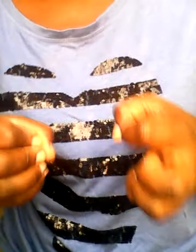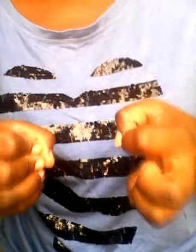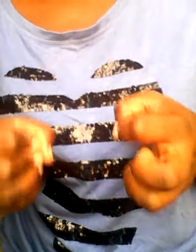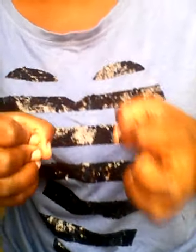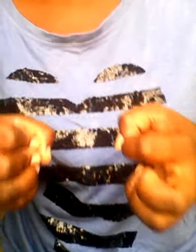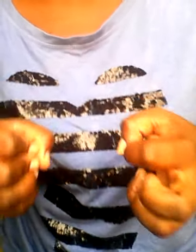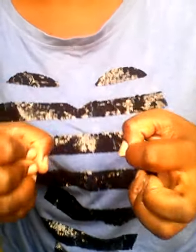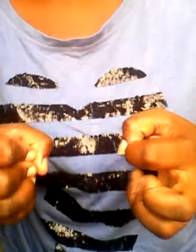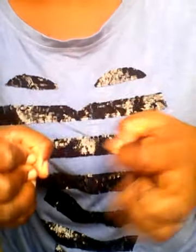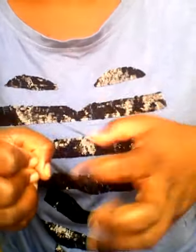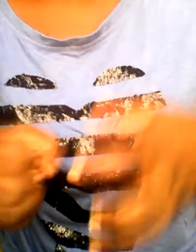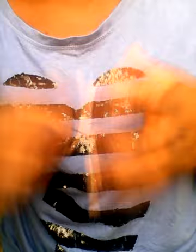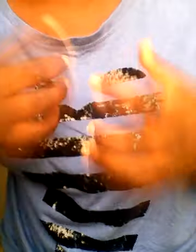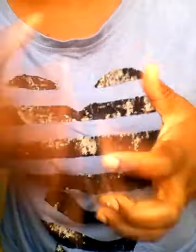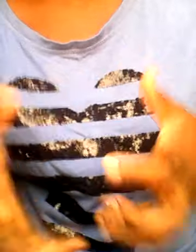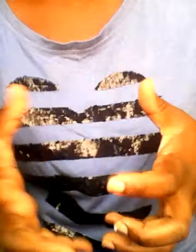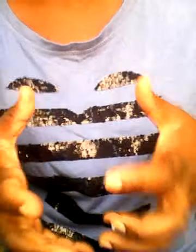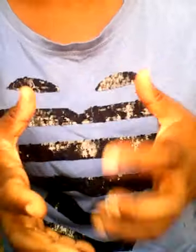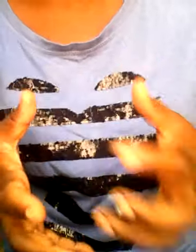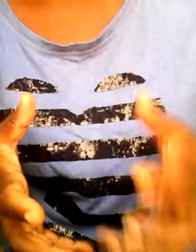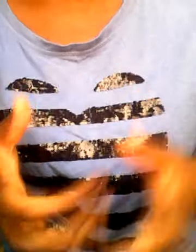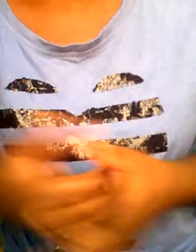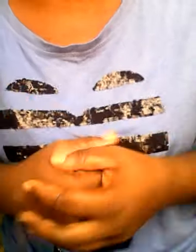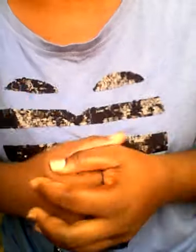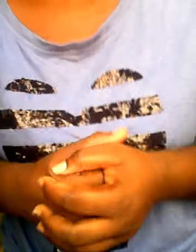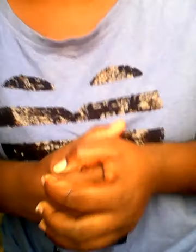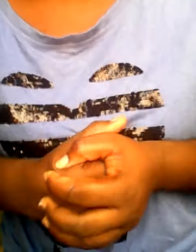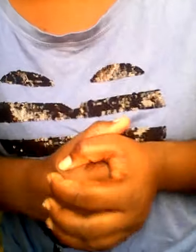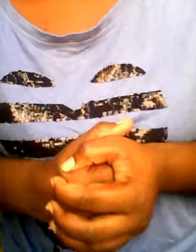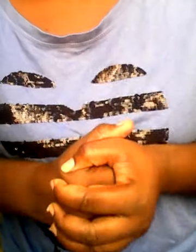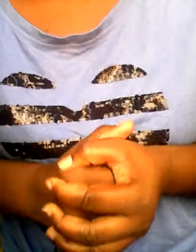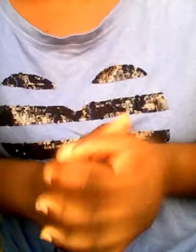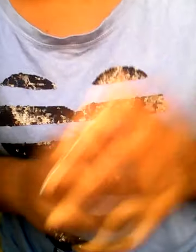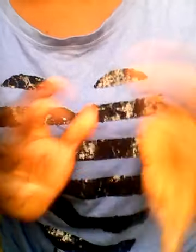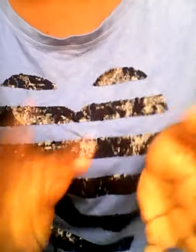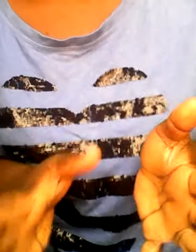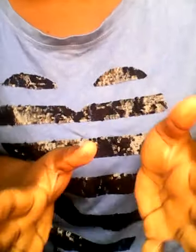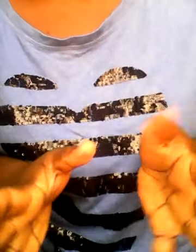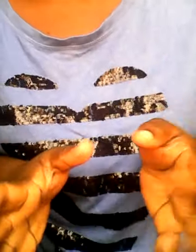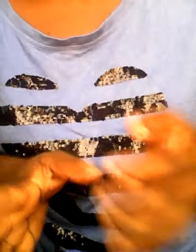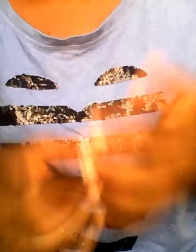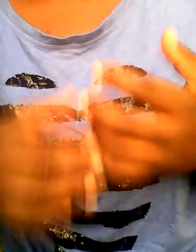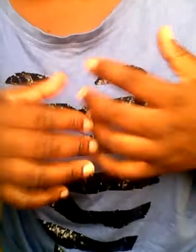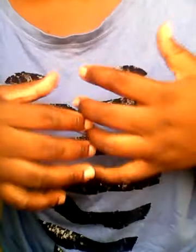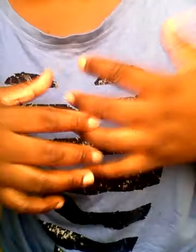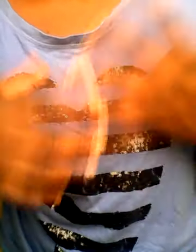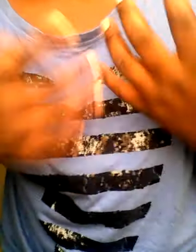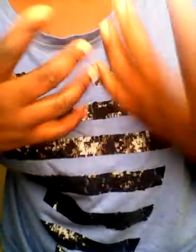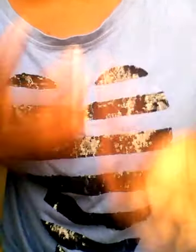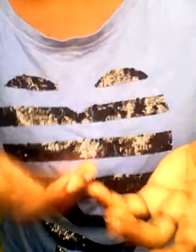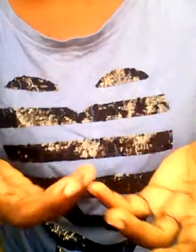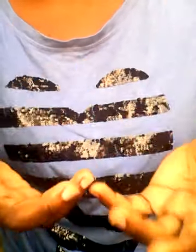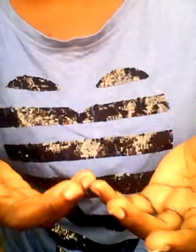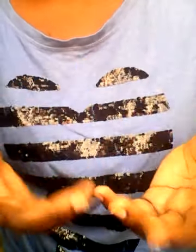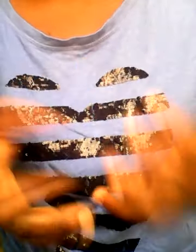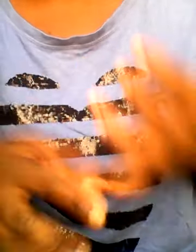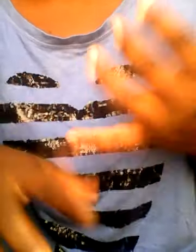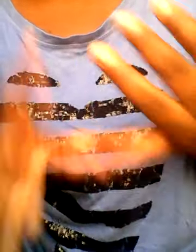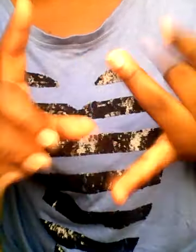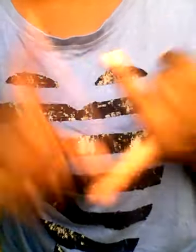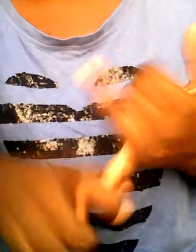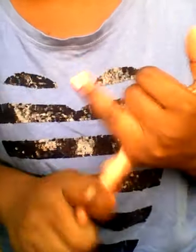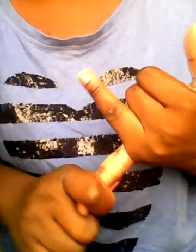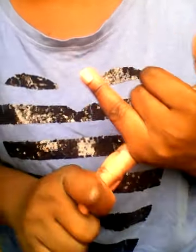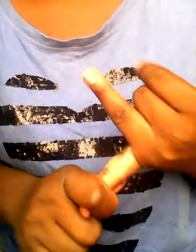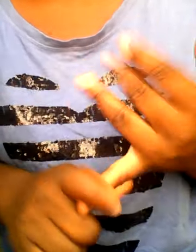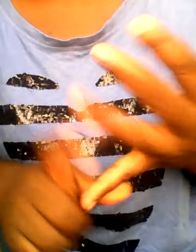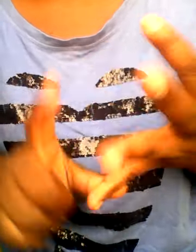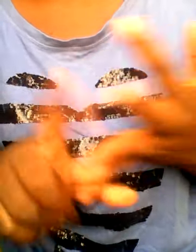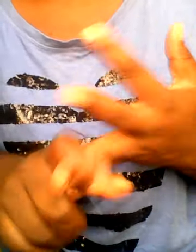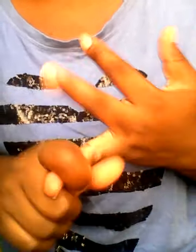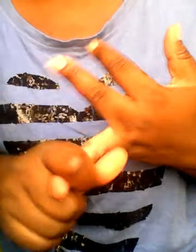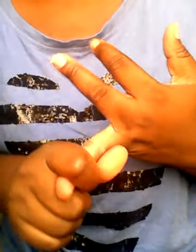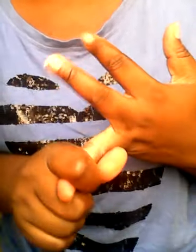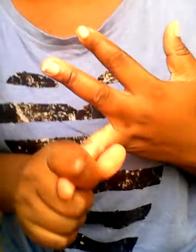gratte il y a des gens qui redoutent même l'heure du bain bon c'est très simple vous allez devoir arrêter les bains chauds et les douches chaudes